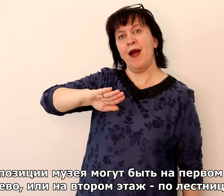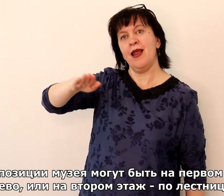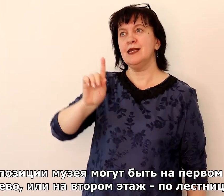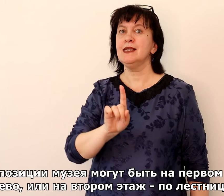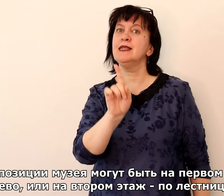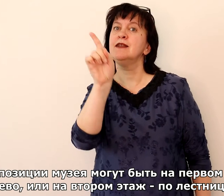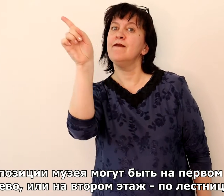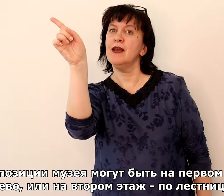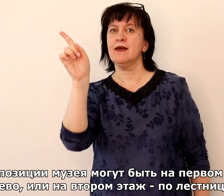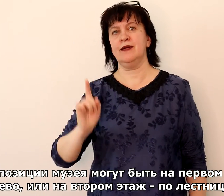лестнице вверх.